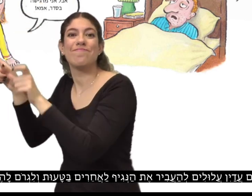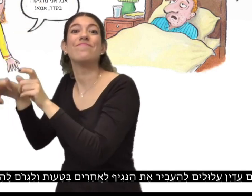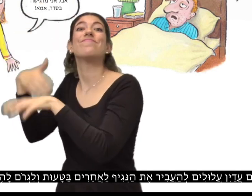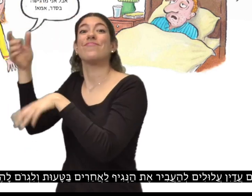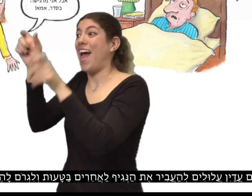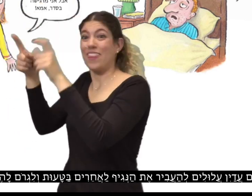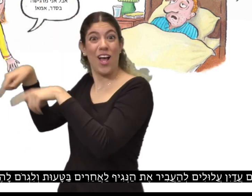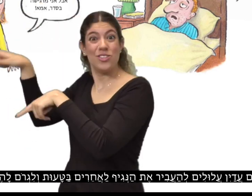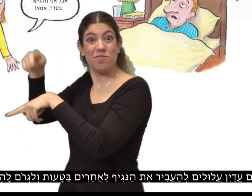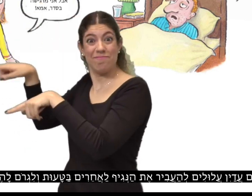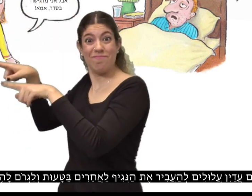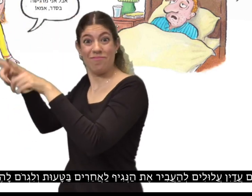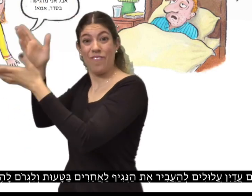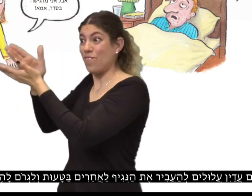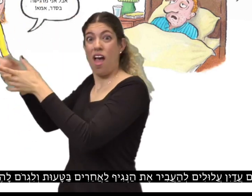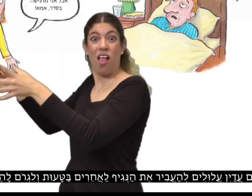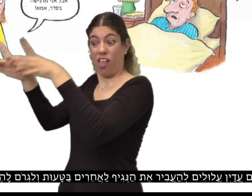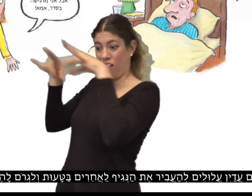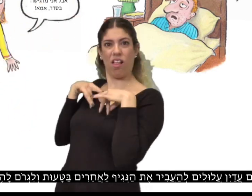להם להרגיש רע.